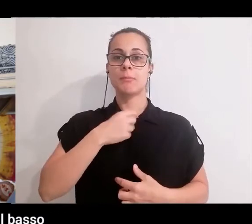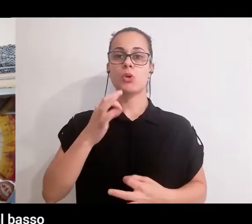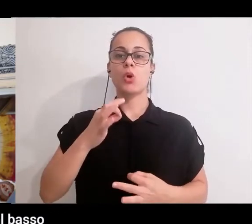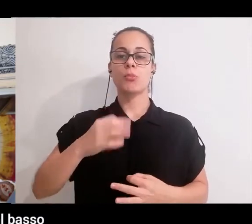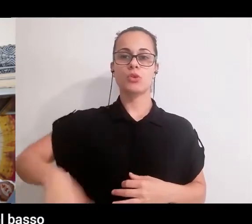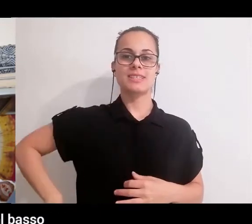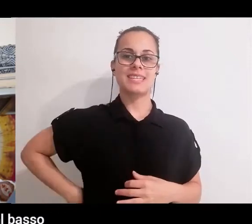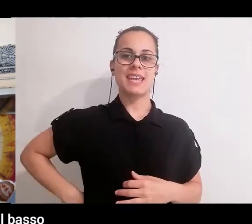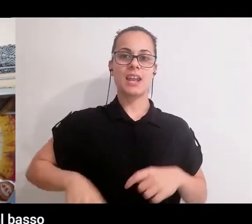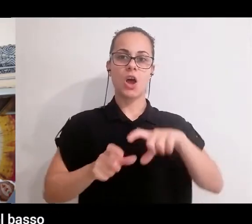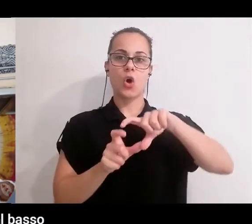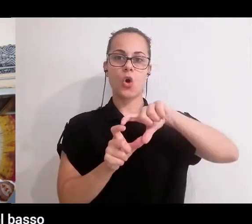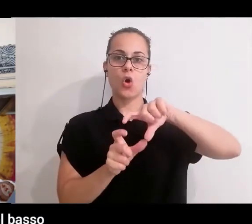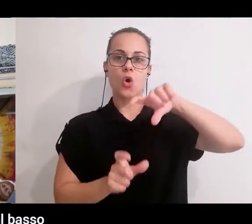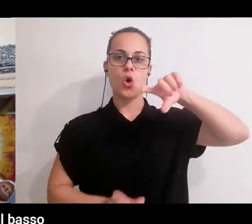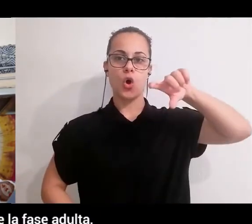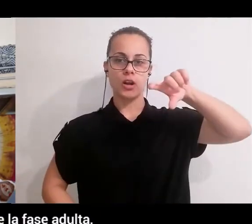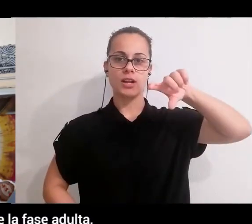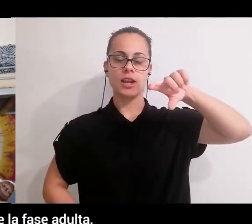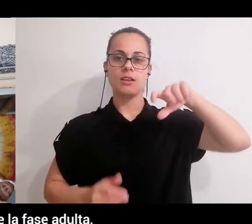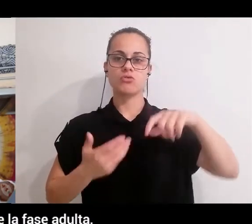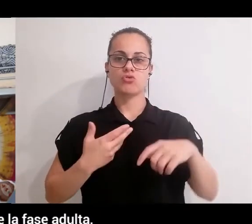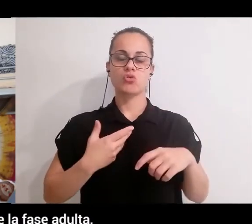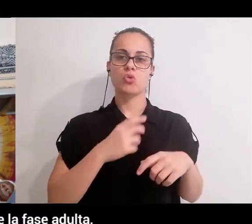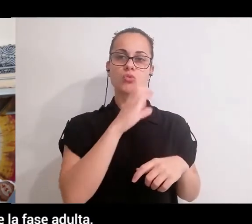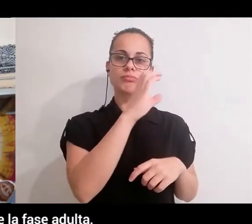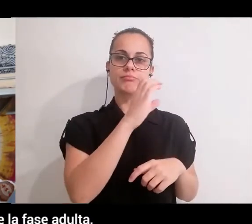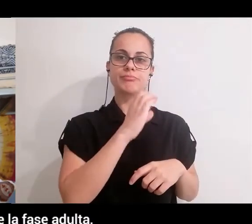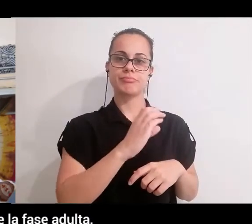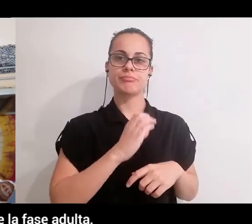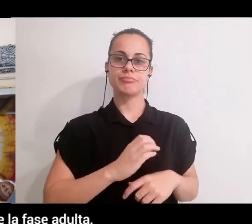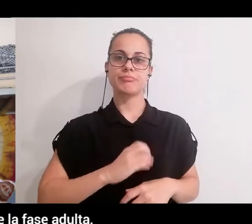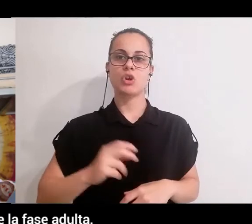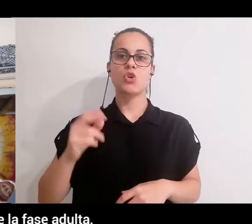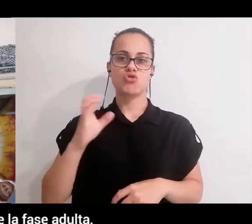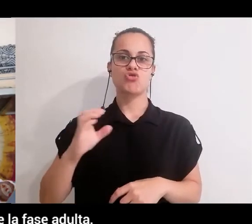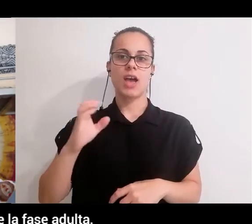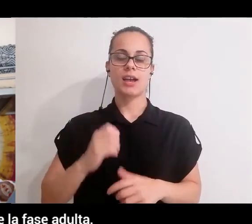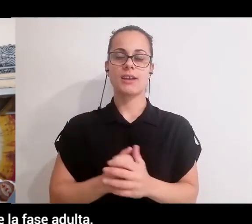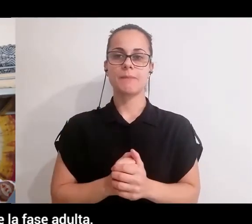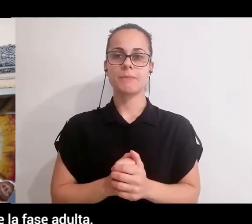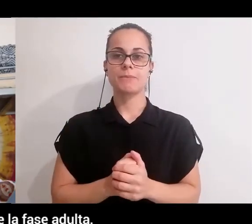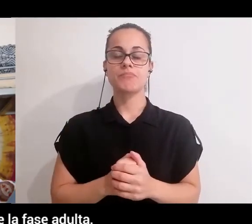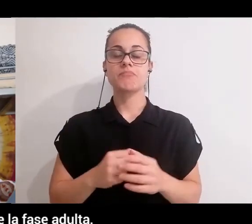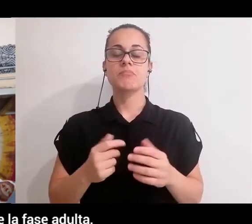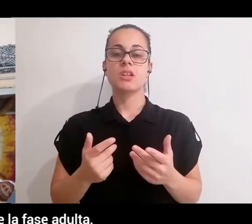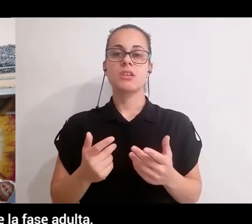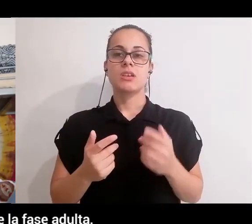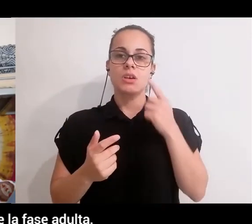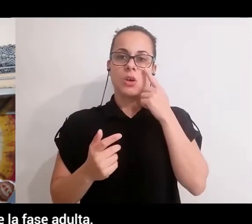direzione che vanno dal basso verso l'alto. Dalla nostra nascita